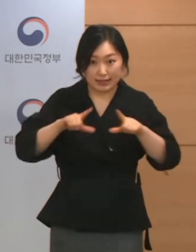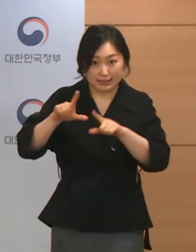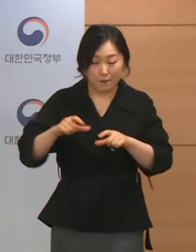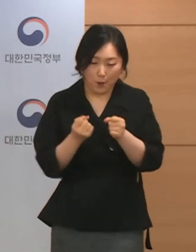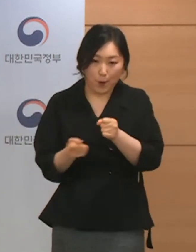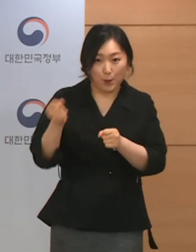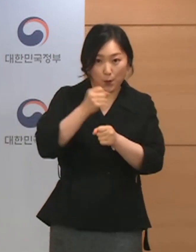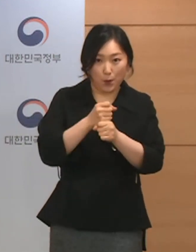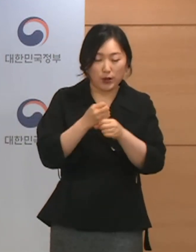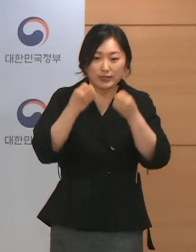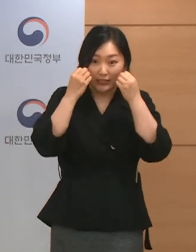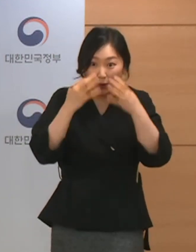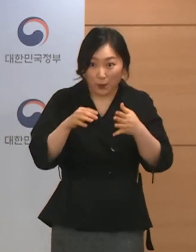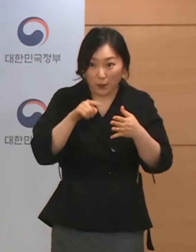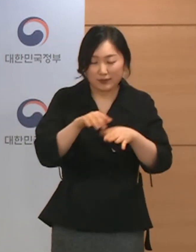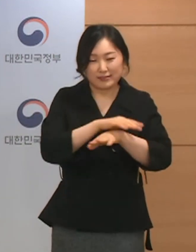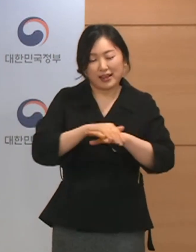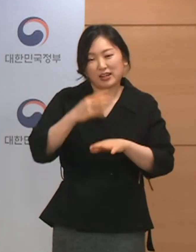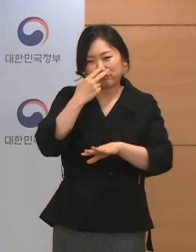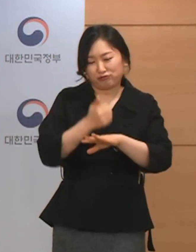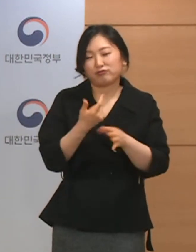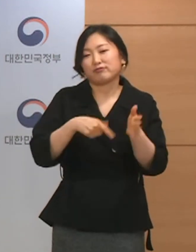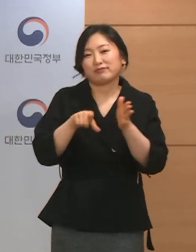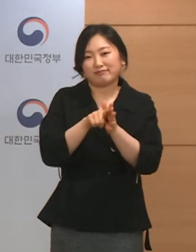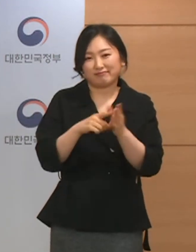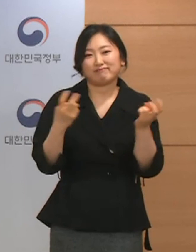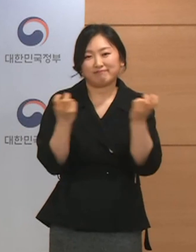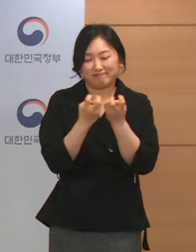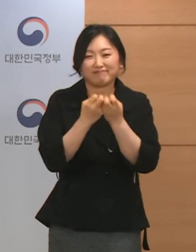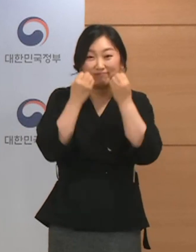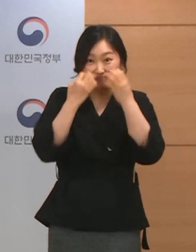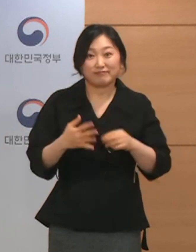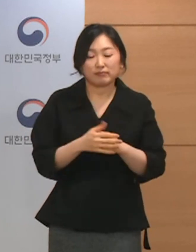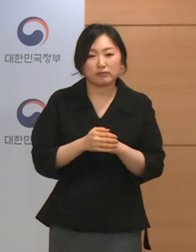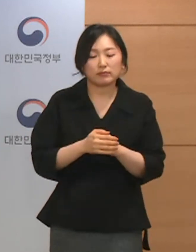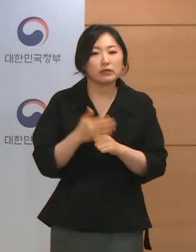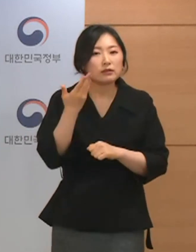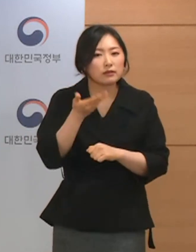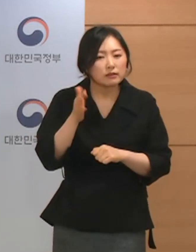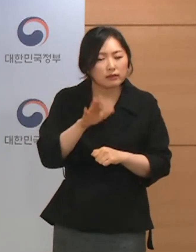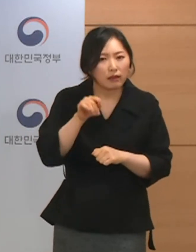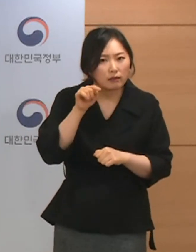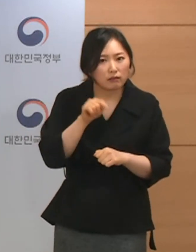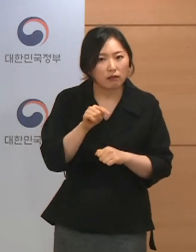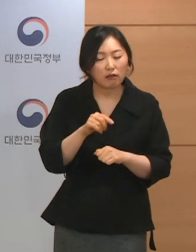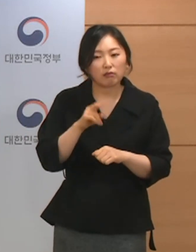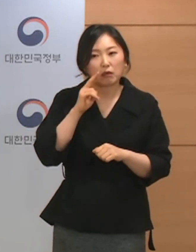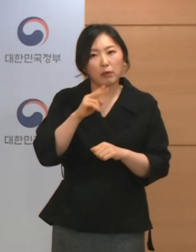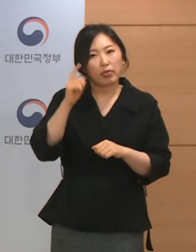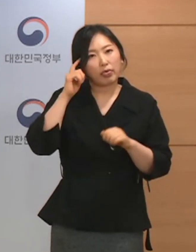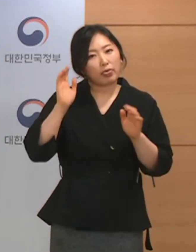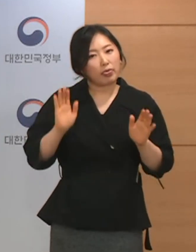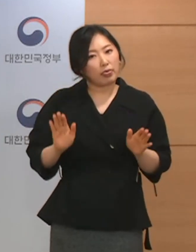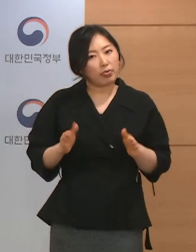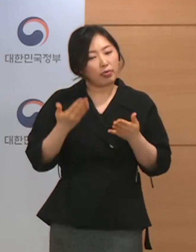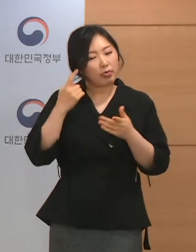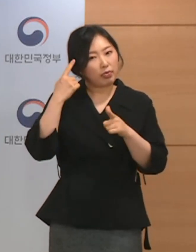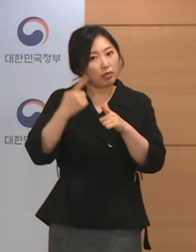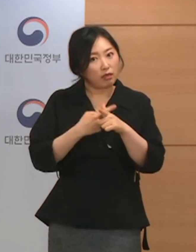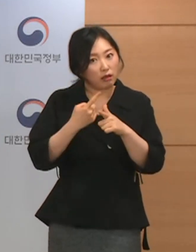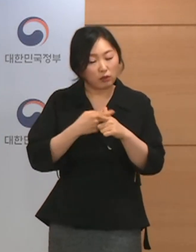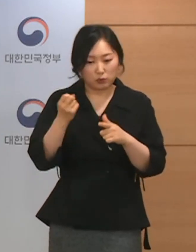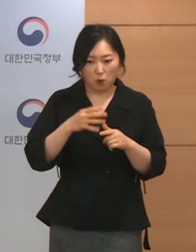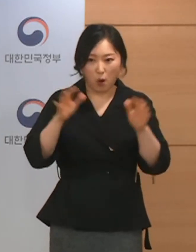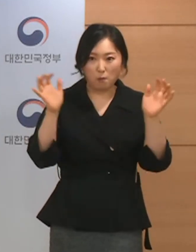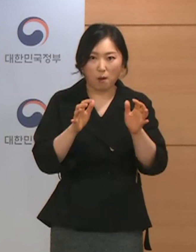위한 새로운 조치입니다. 다만 이러한 조치 가운데에서도 긴장이 너무 풀어지거나 모임 등이 너무